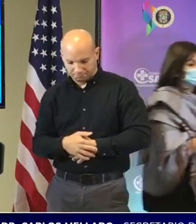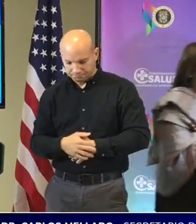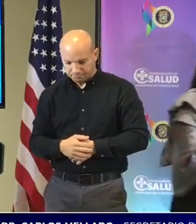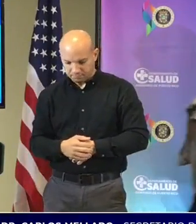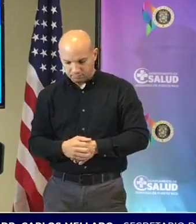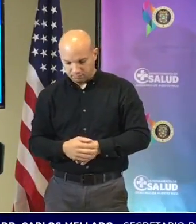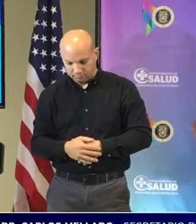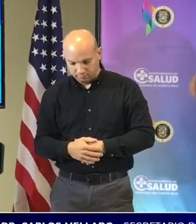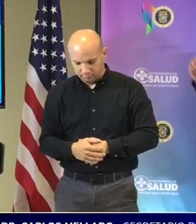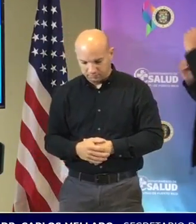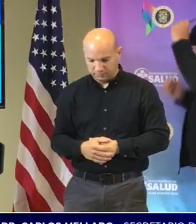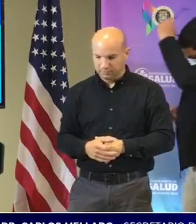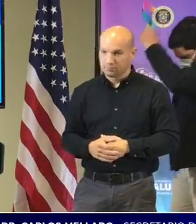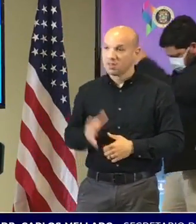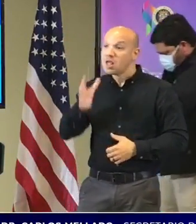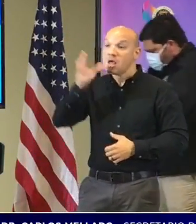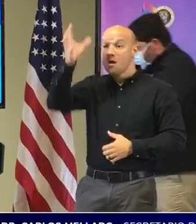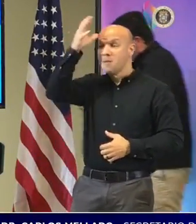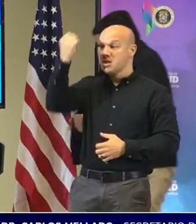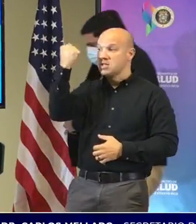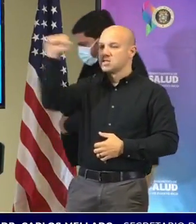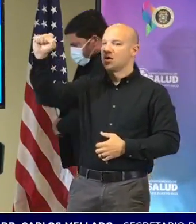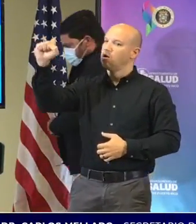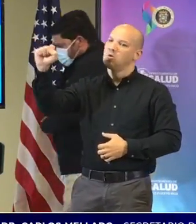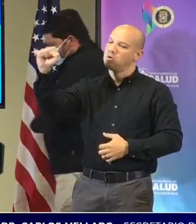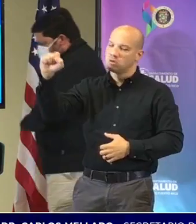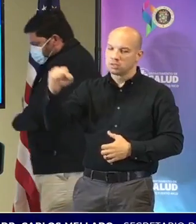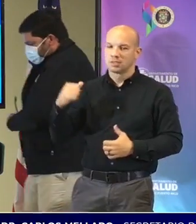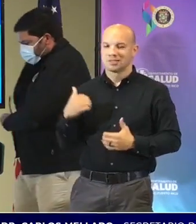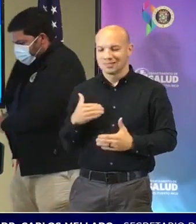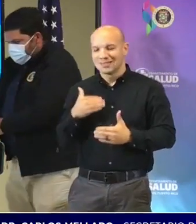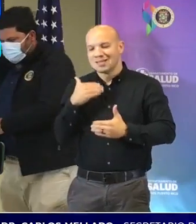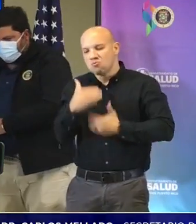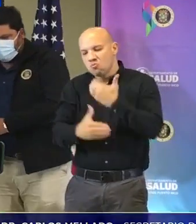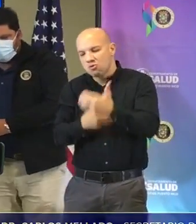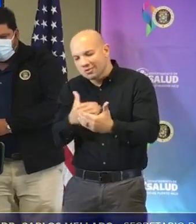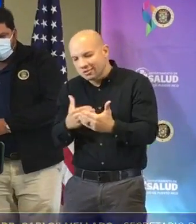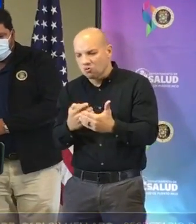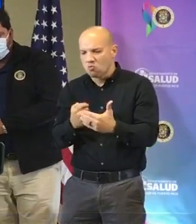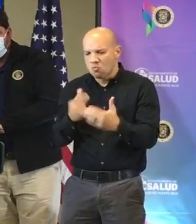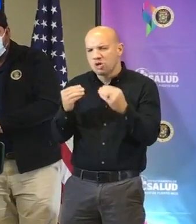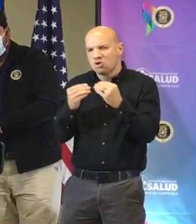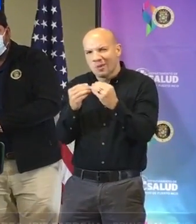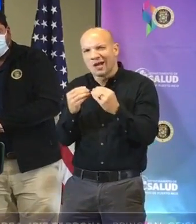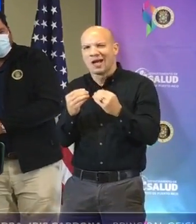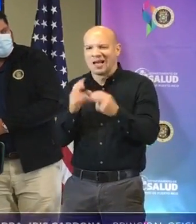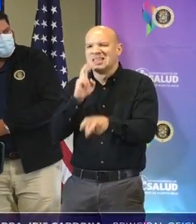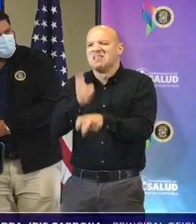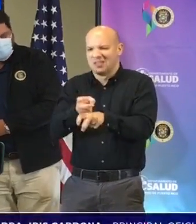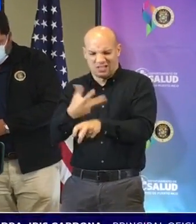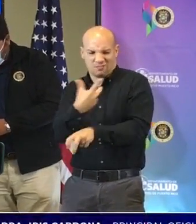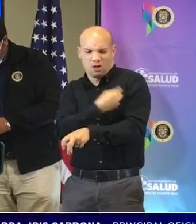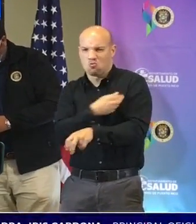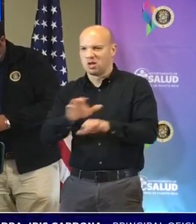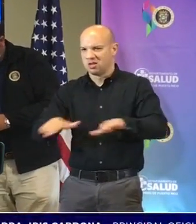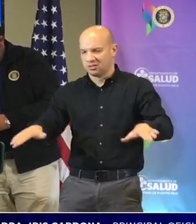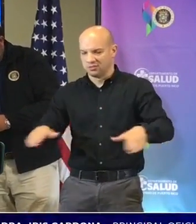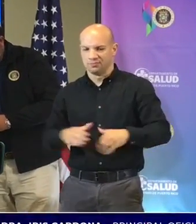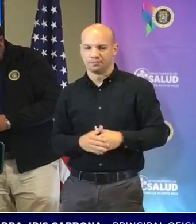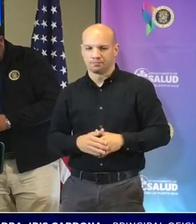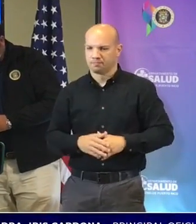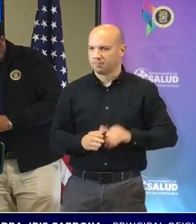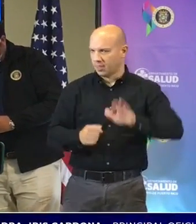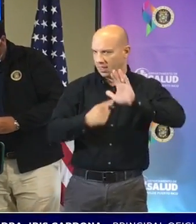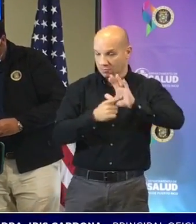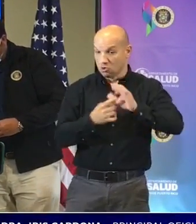no hay resistencia lo que pasa es que es un proceso un poco más complejo vacunar a niños eso es lo primero estamos en semestre escolar